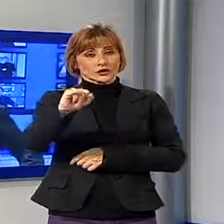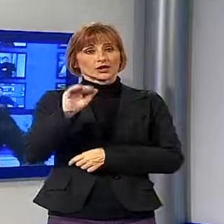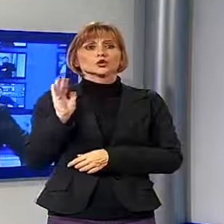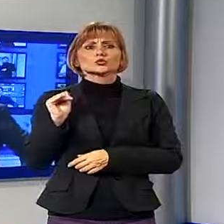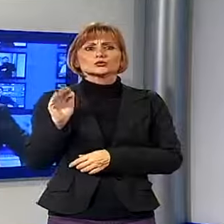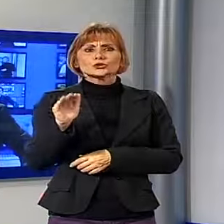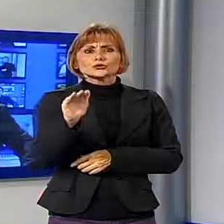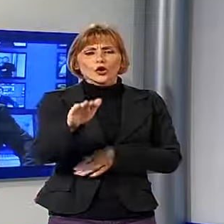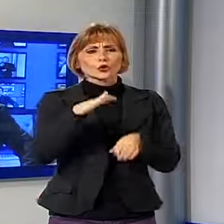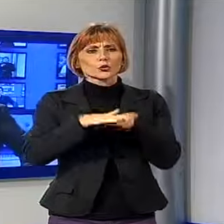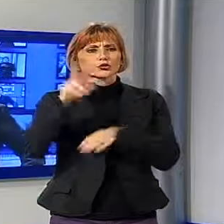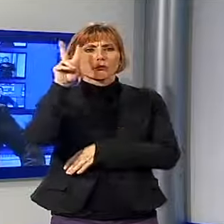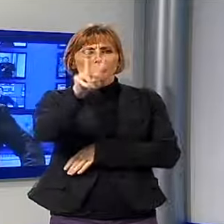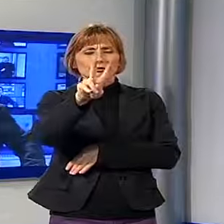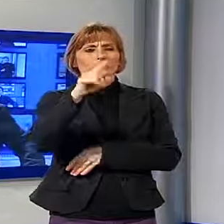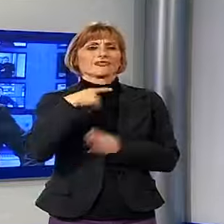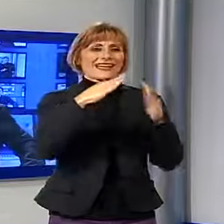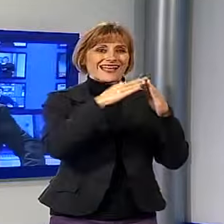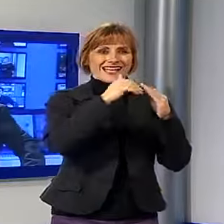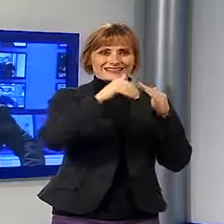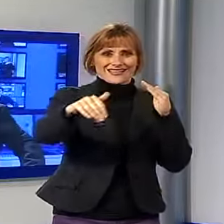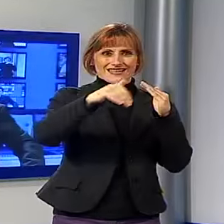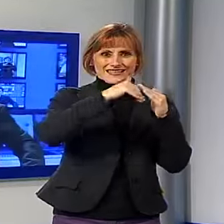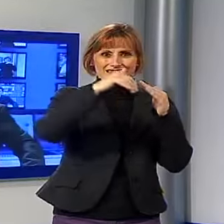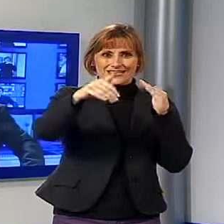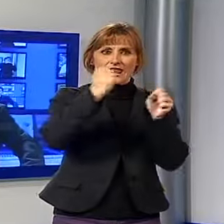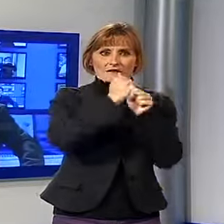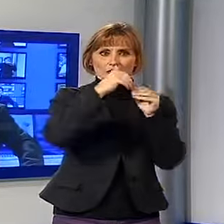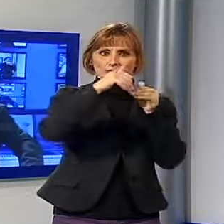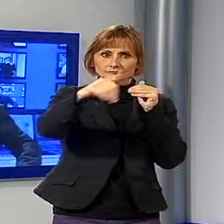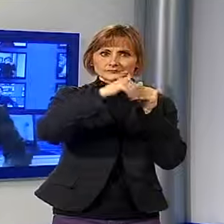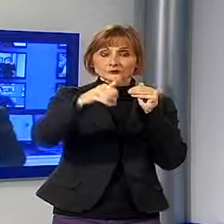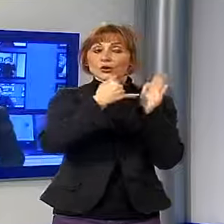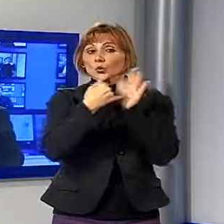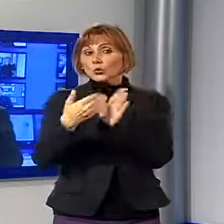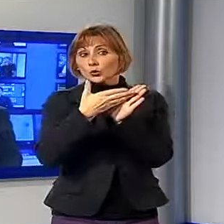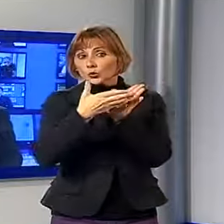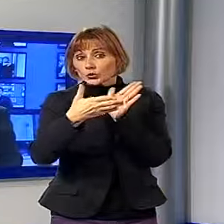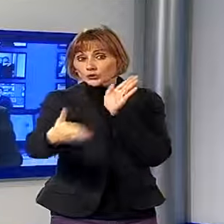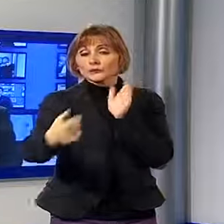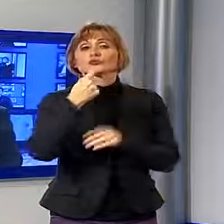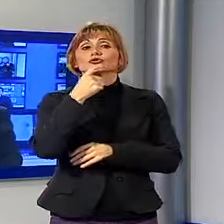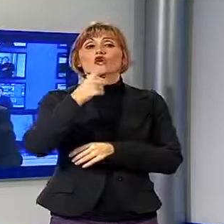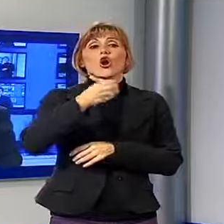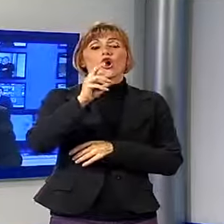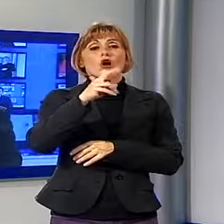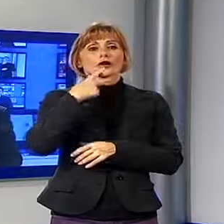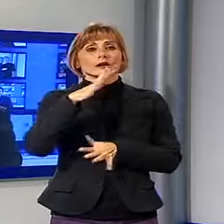pubblico per spostarsi da casa al lavoro. Ultimamente, dice Gori, ho rischiato per ben due volte di venire